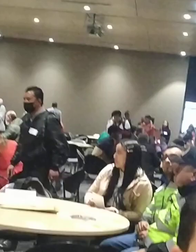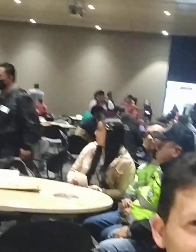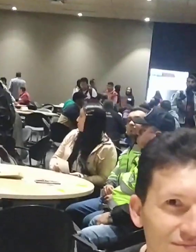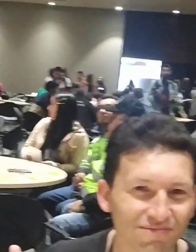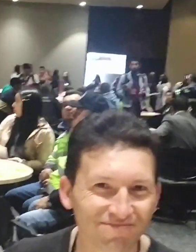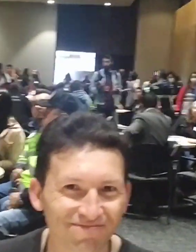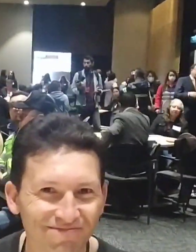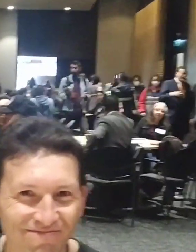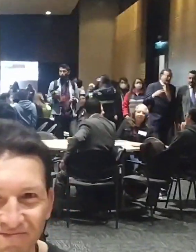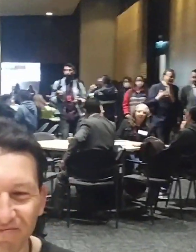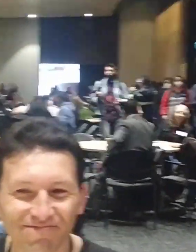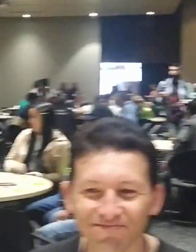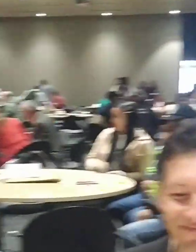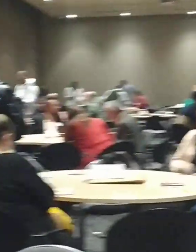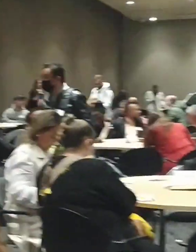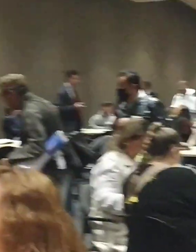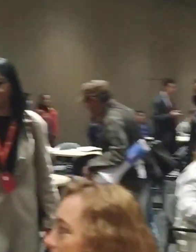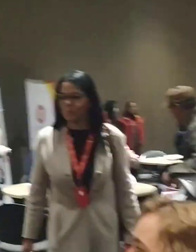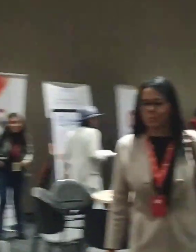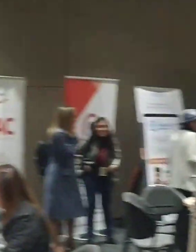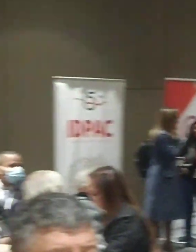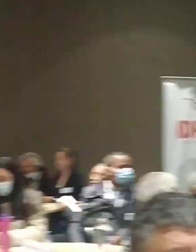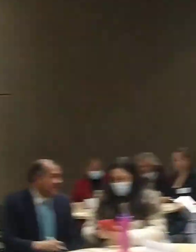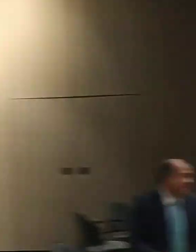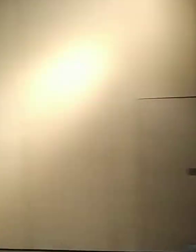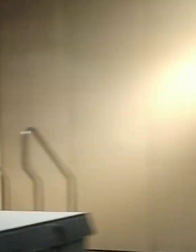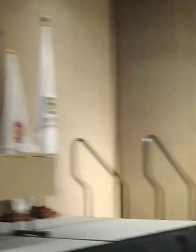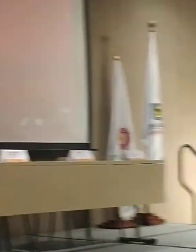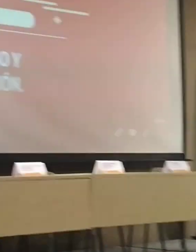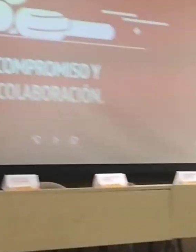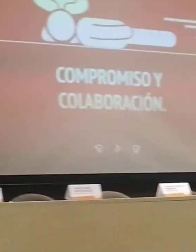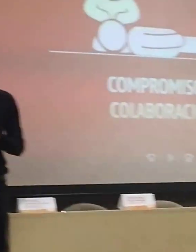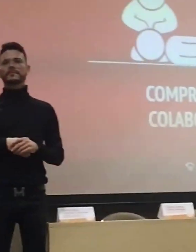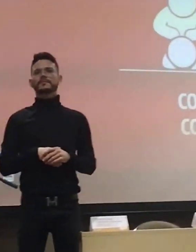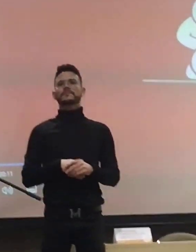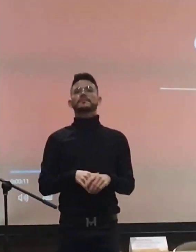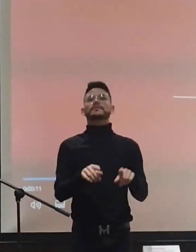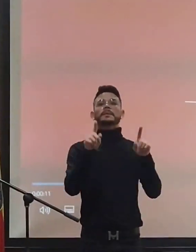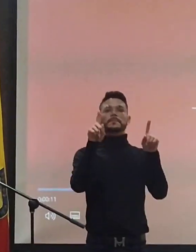La doctora Diana Morena El 28 La